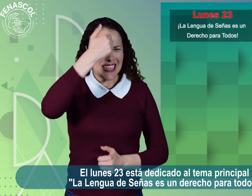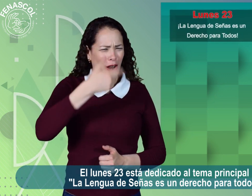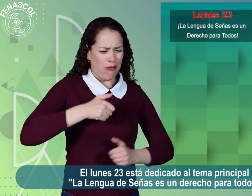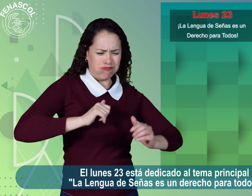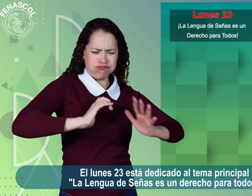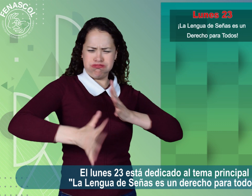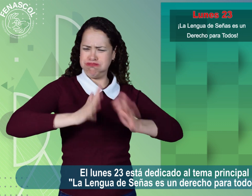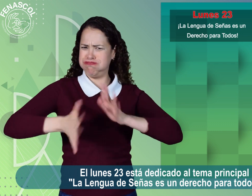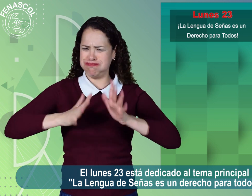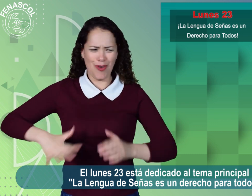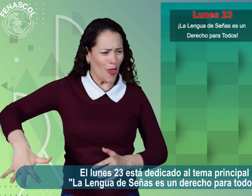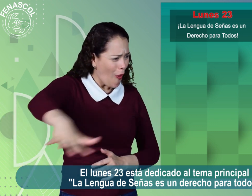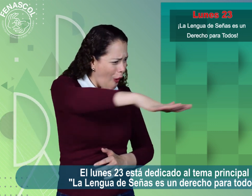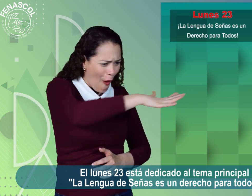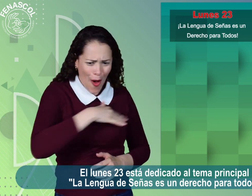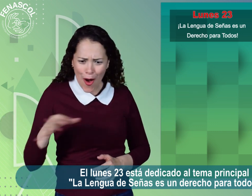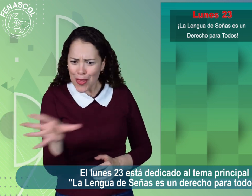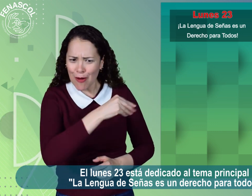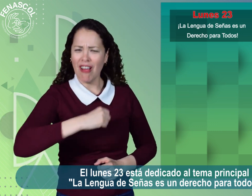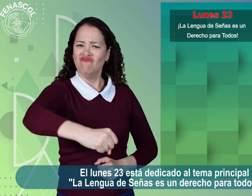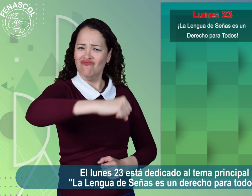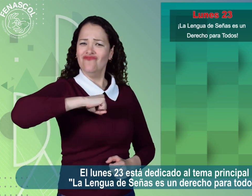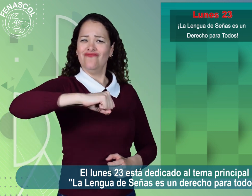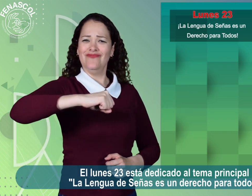principal, La lengua de señas es un derecho para todos.